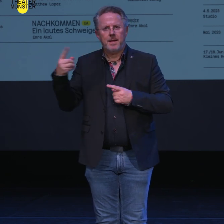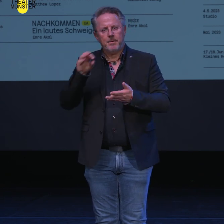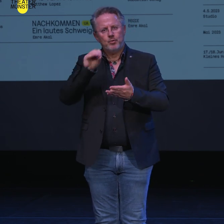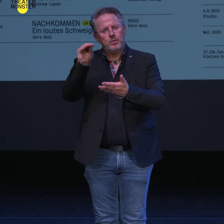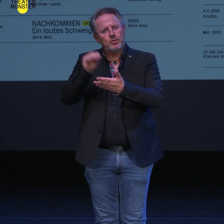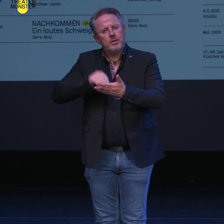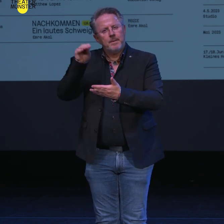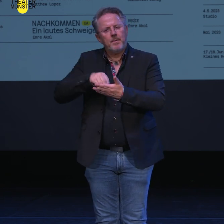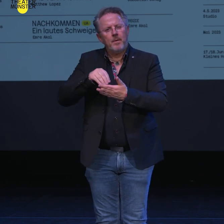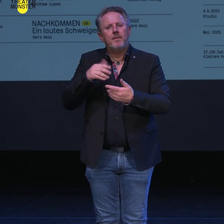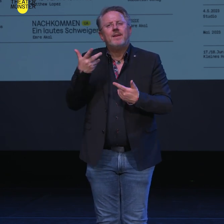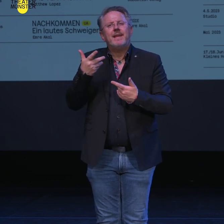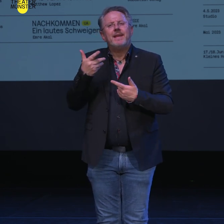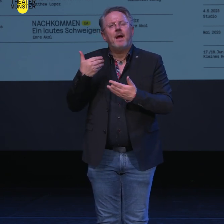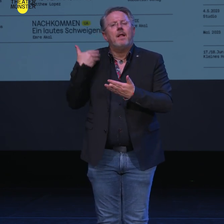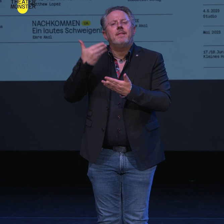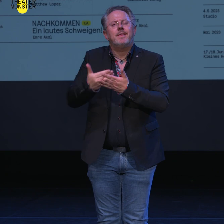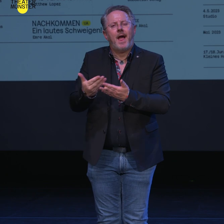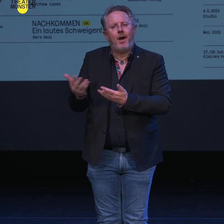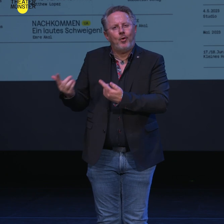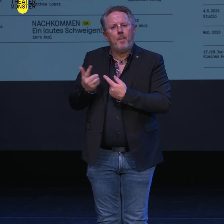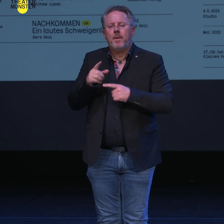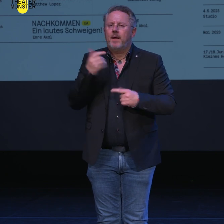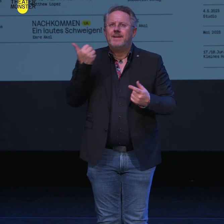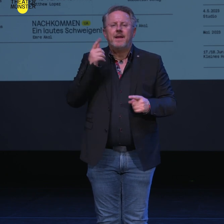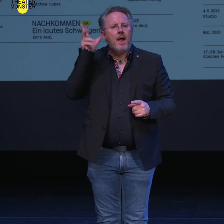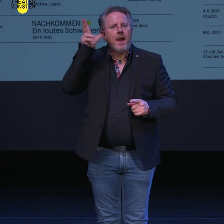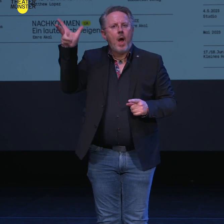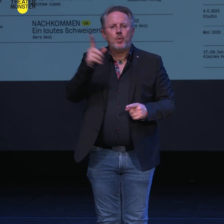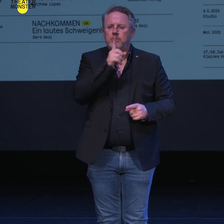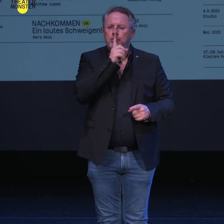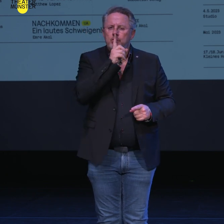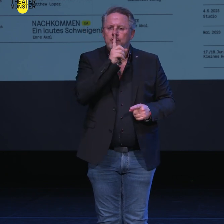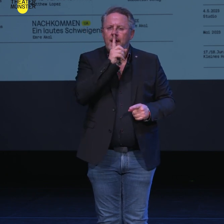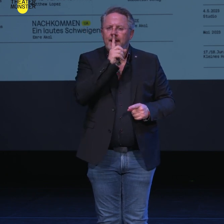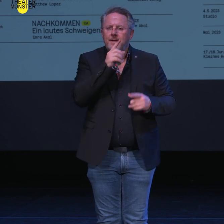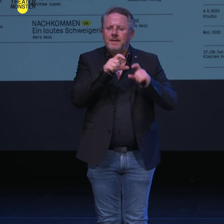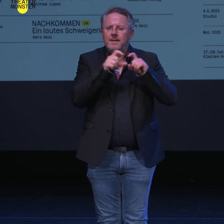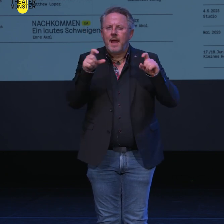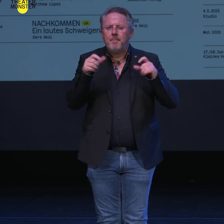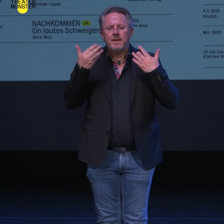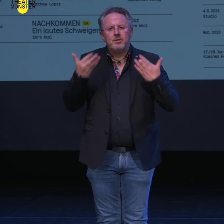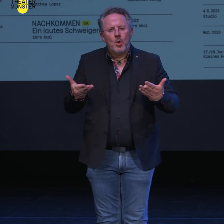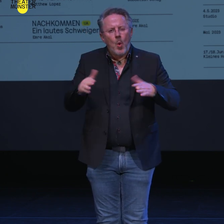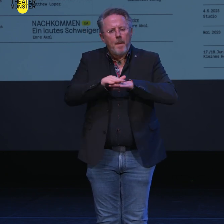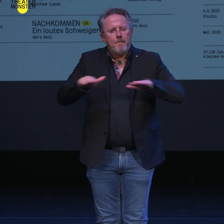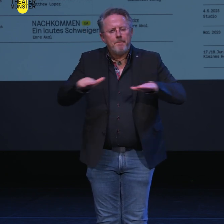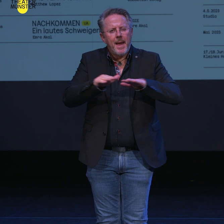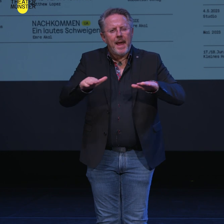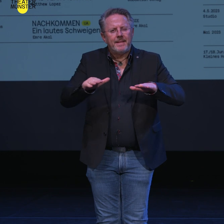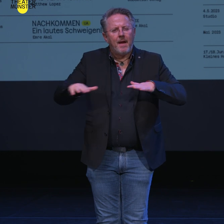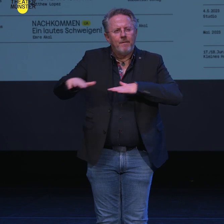geschrieben mit dem Titel Nachkommen, ein lautes Schweigen. Das ist ein Stück, das sich mit dem Metaverse beschäftigt und